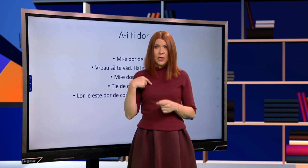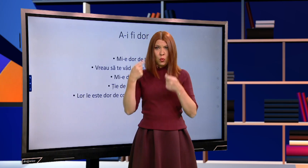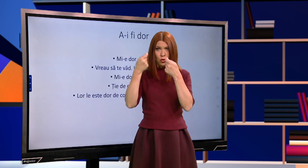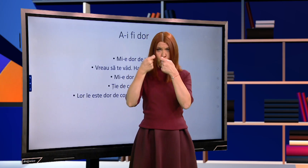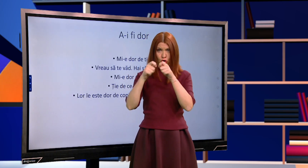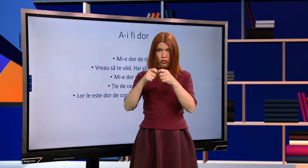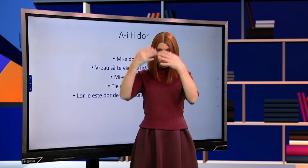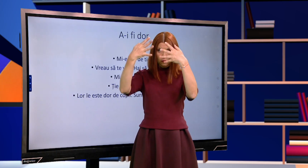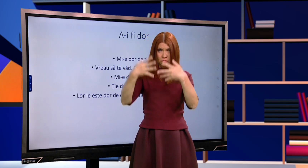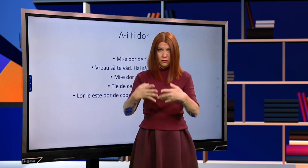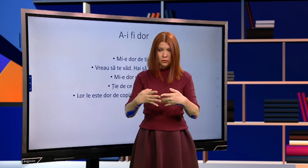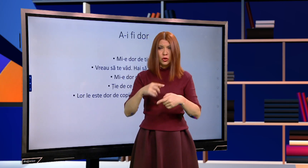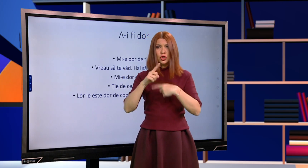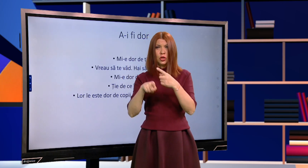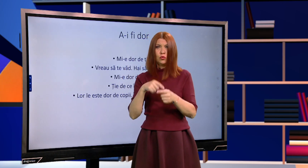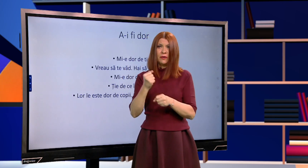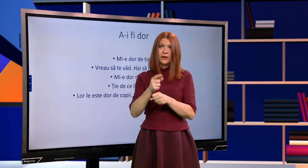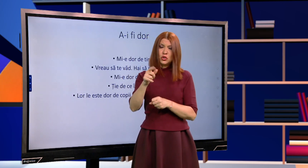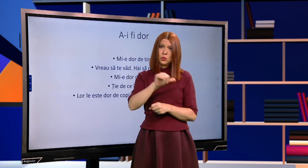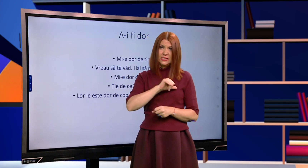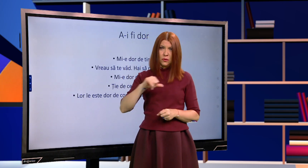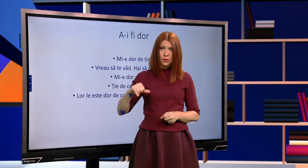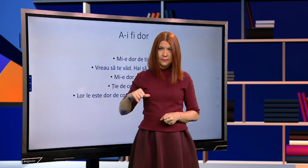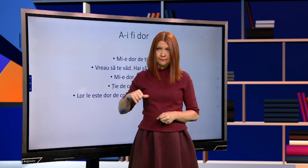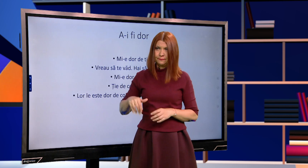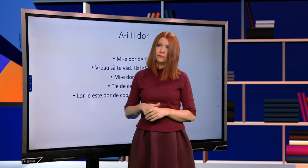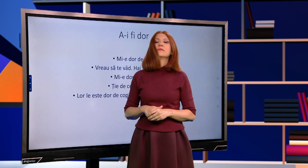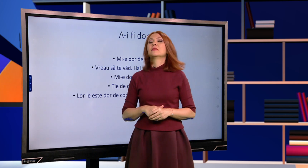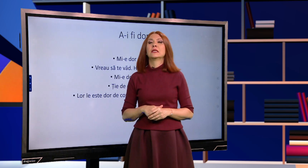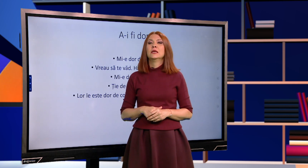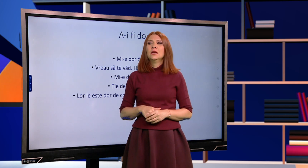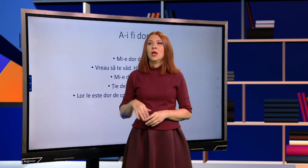să repet eu tot și după faci tu singura.